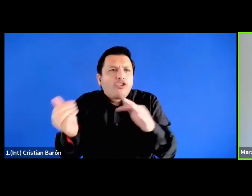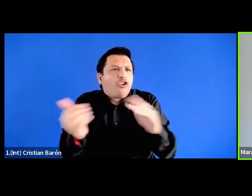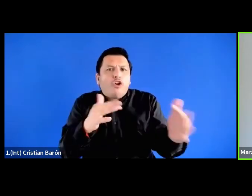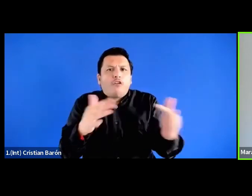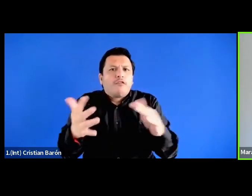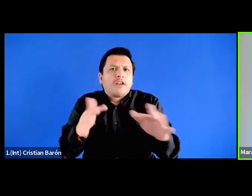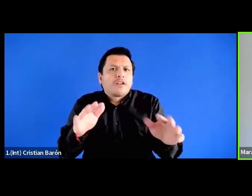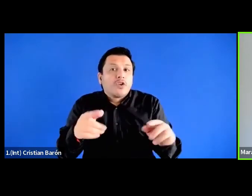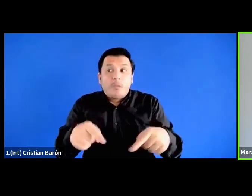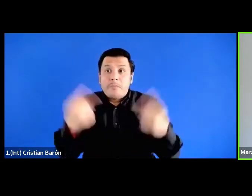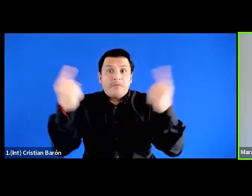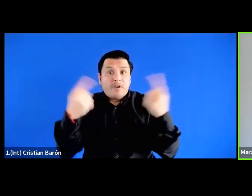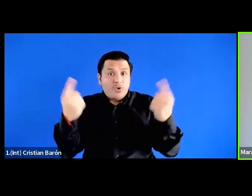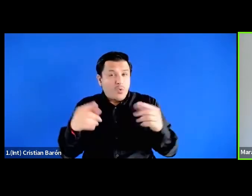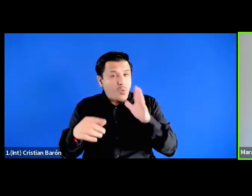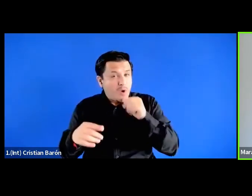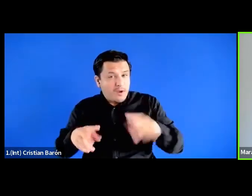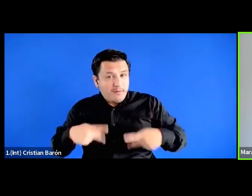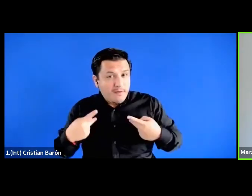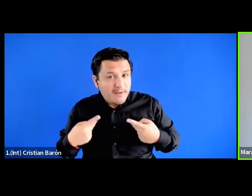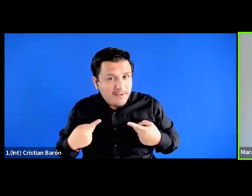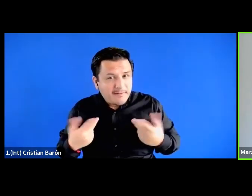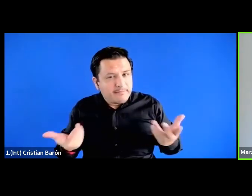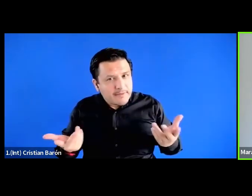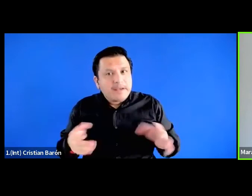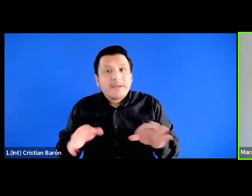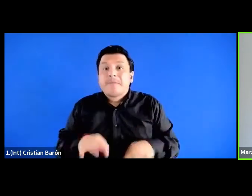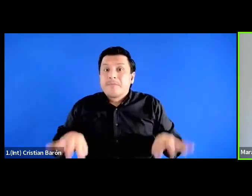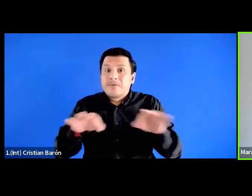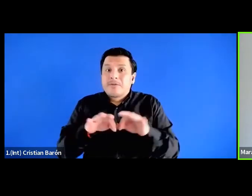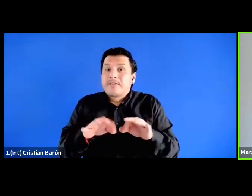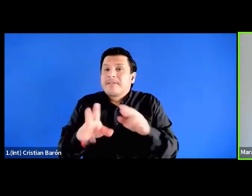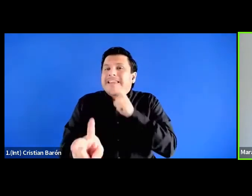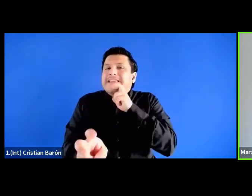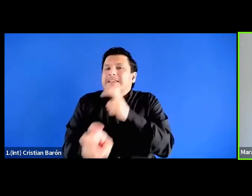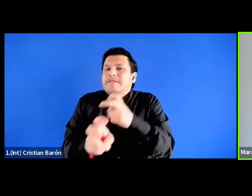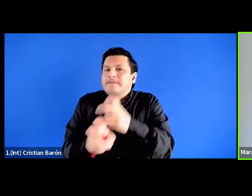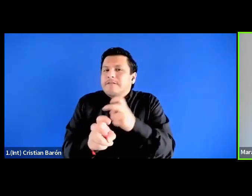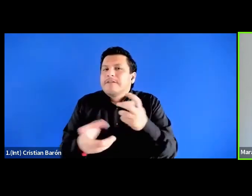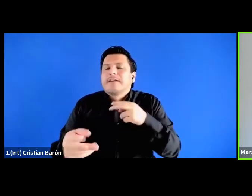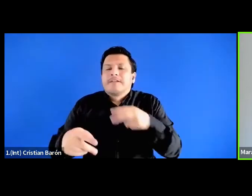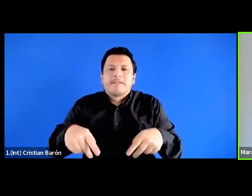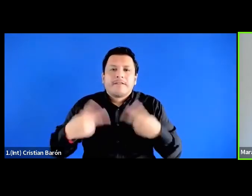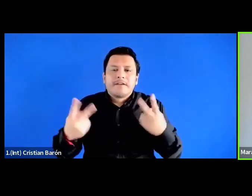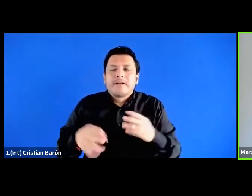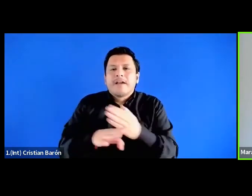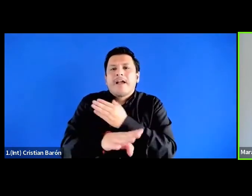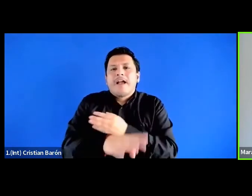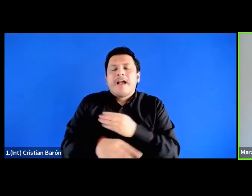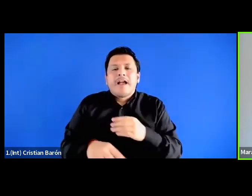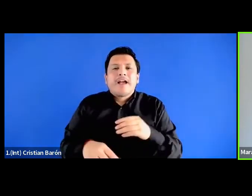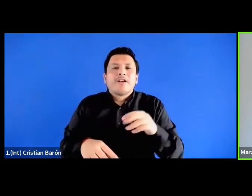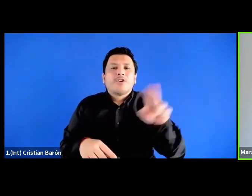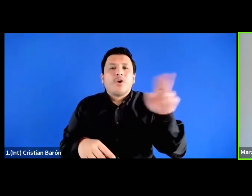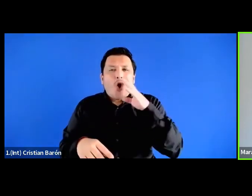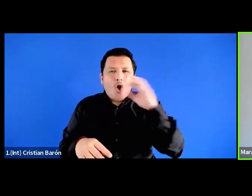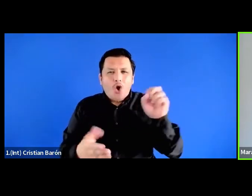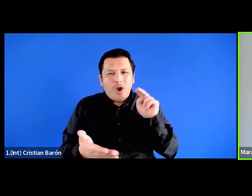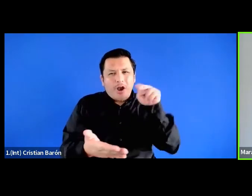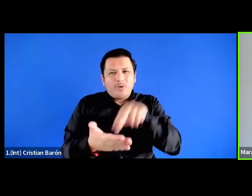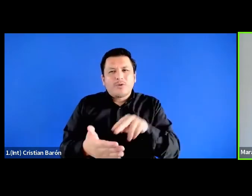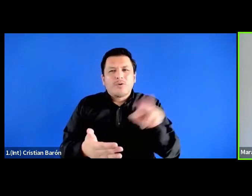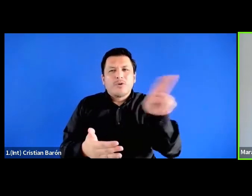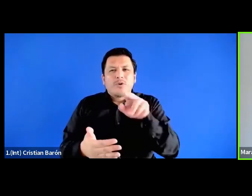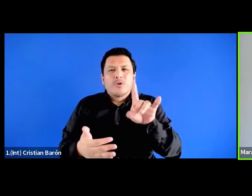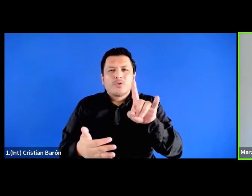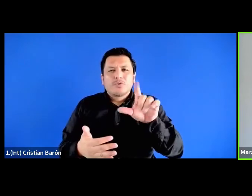la vida y lo importante es y la dificultad. Ahí sí recuerdo al maestro San Islao Zuleta cuando habla del elogio de